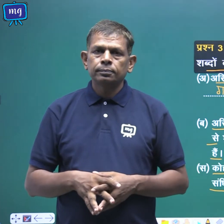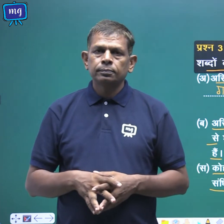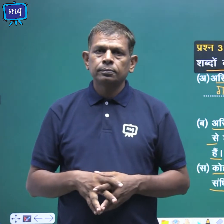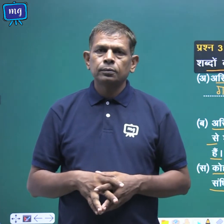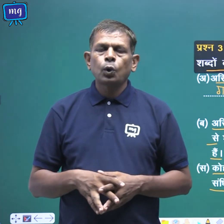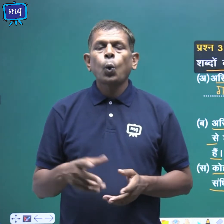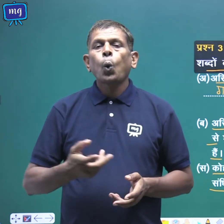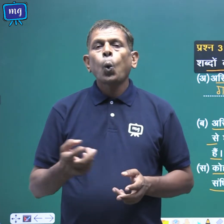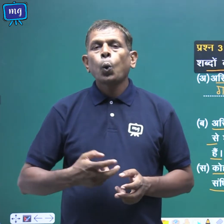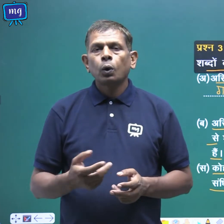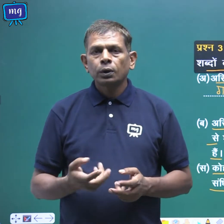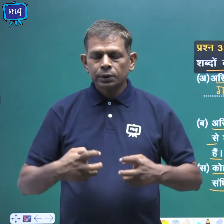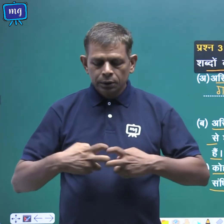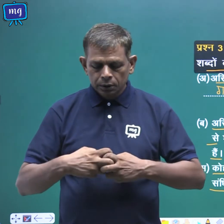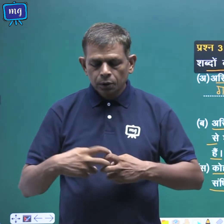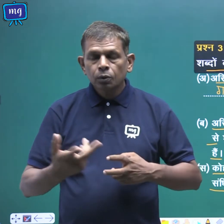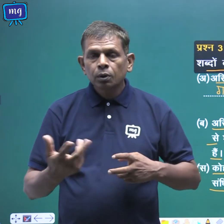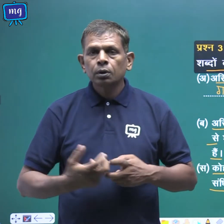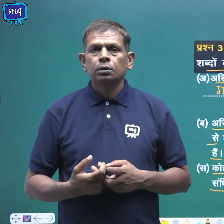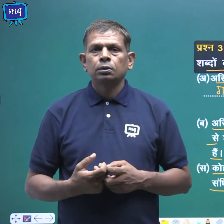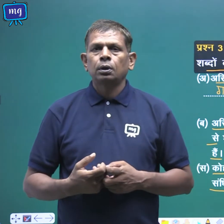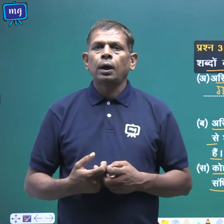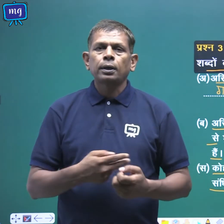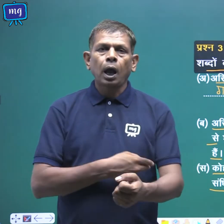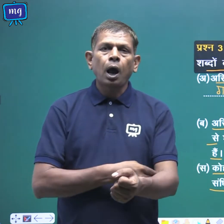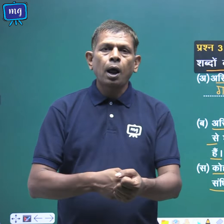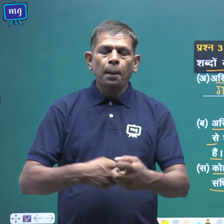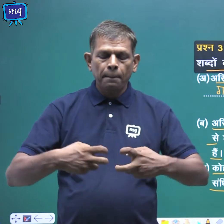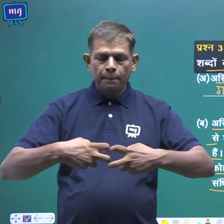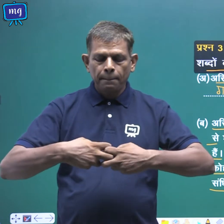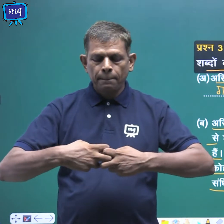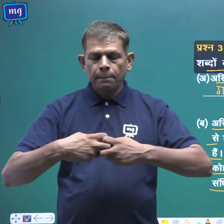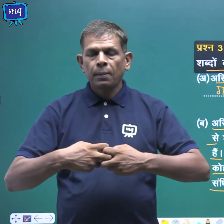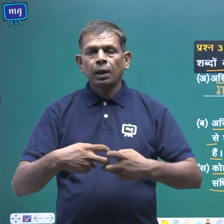कौन सी संधी द्वारा हिंज संधी द्वारा